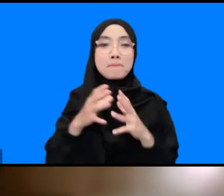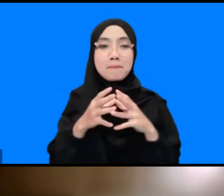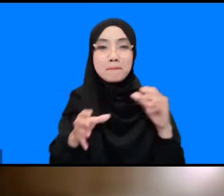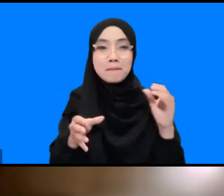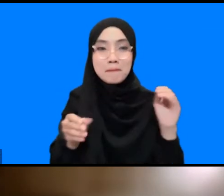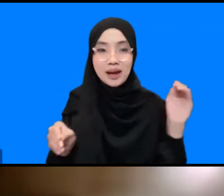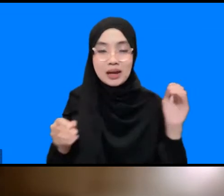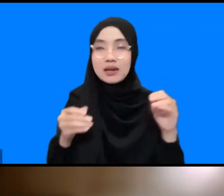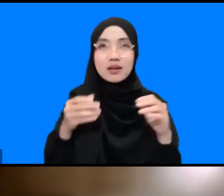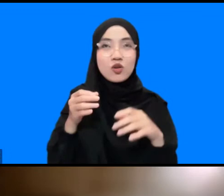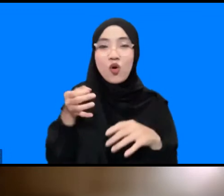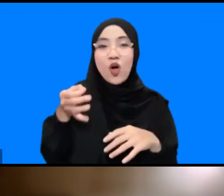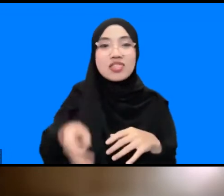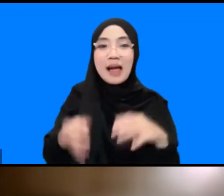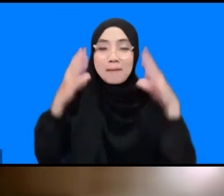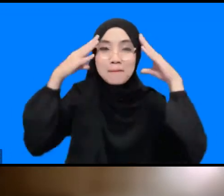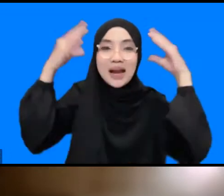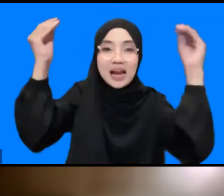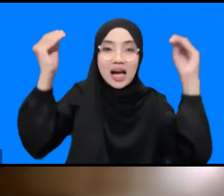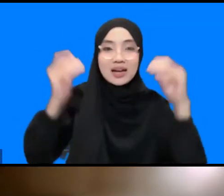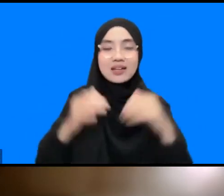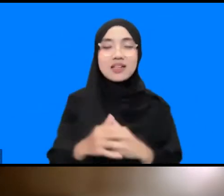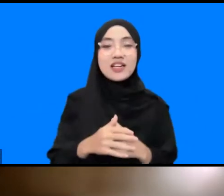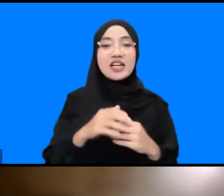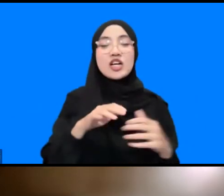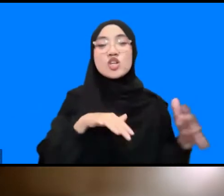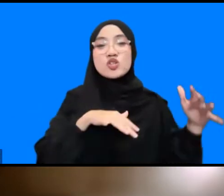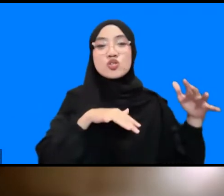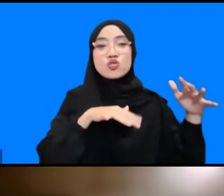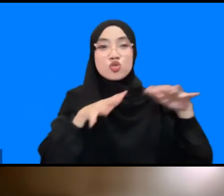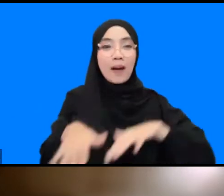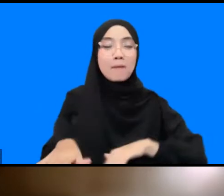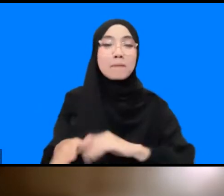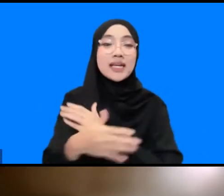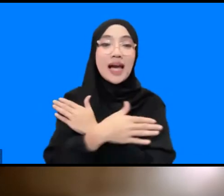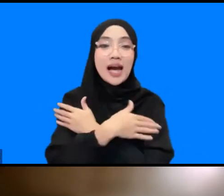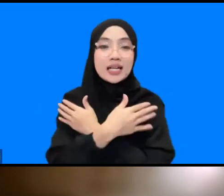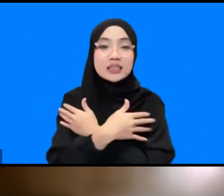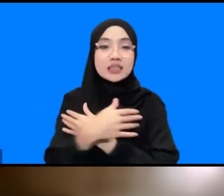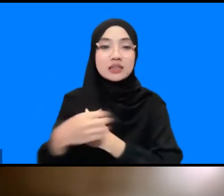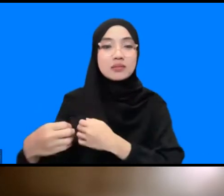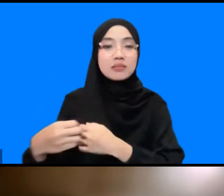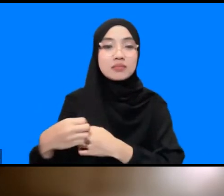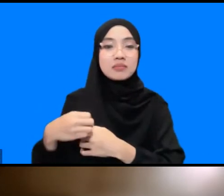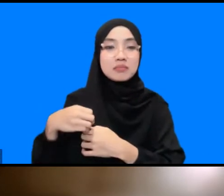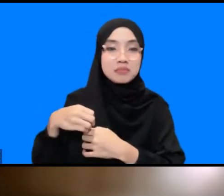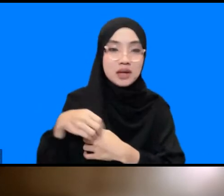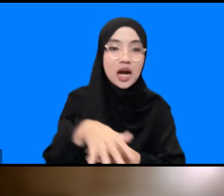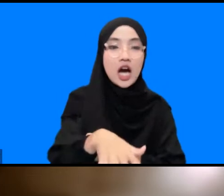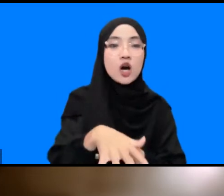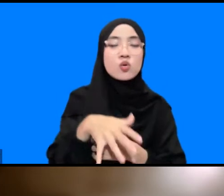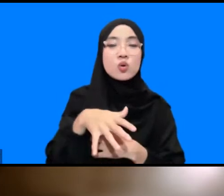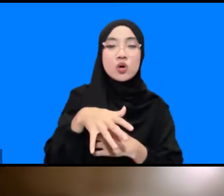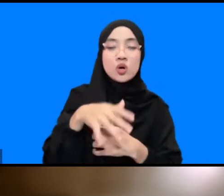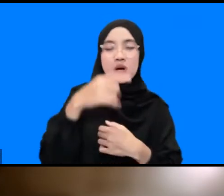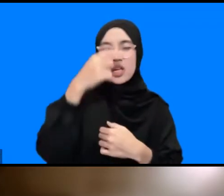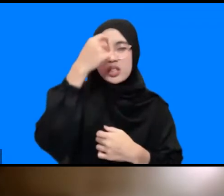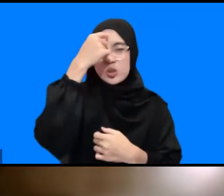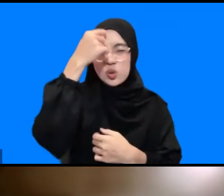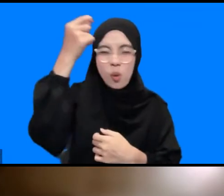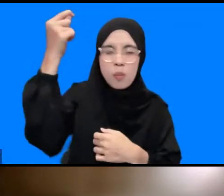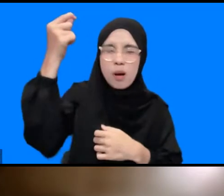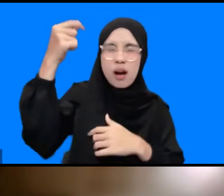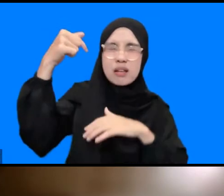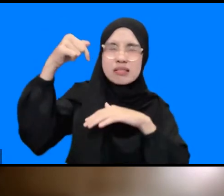tsunami Ajih itu tidak saja membawa trauma mendalam untuk mayat Ajih sendiri tapi juga